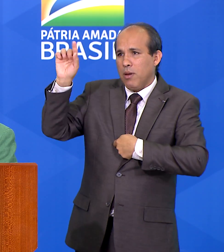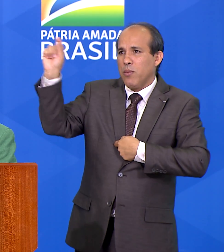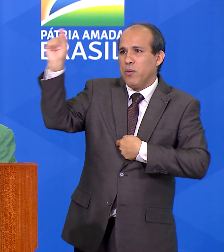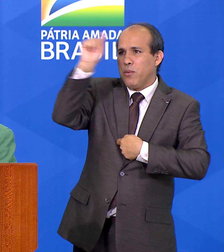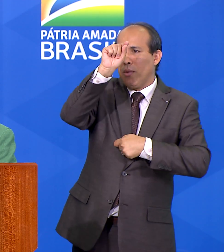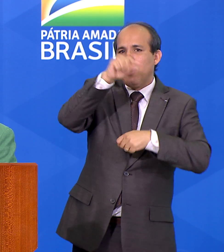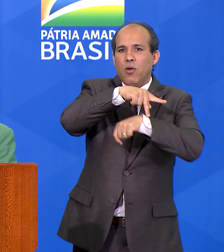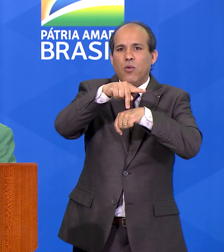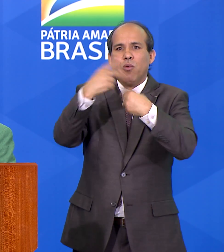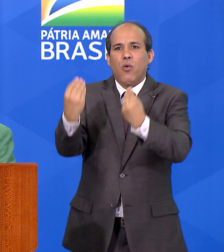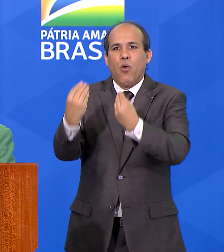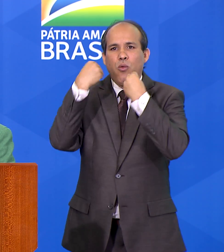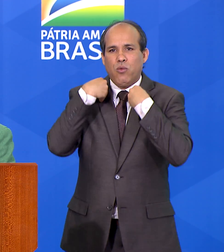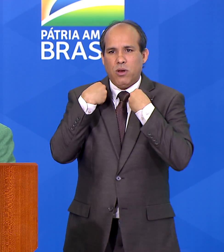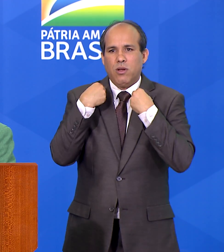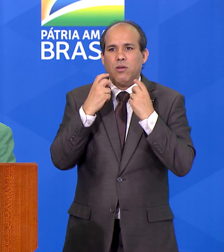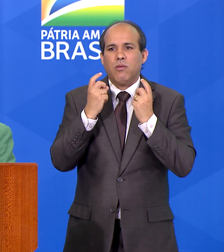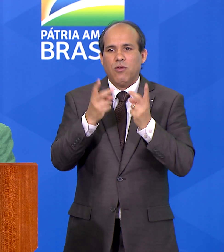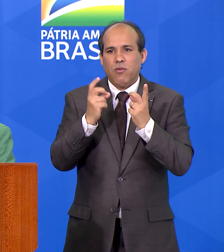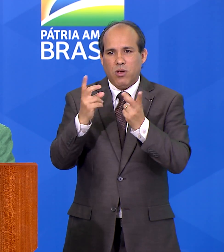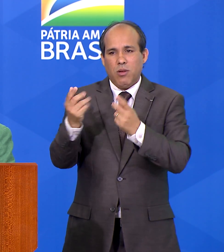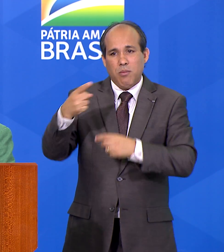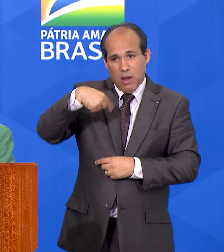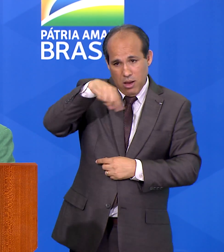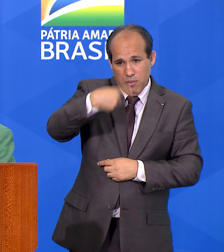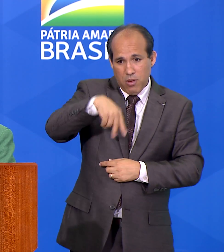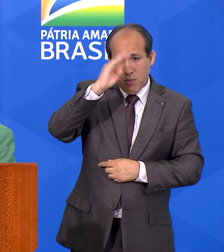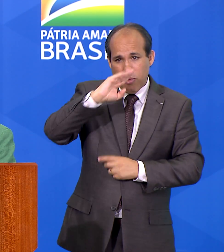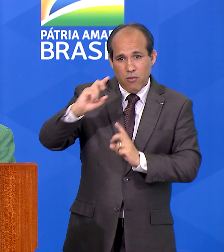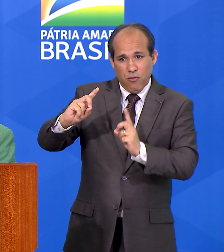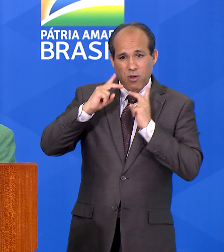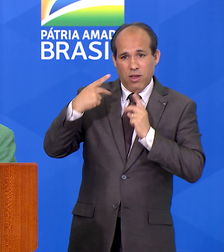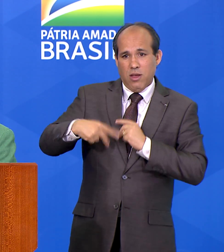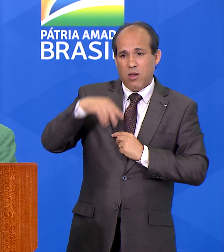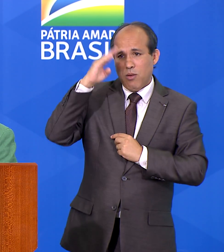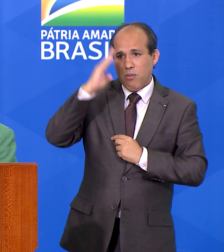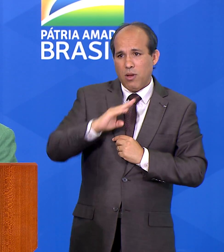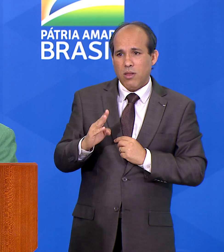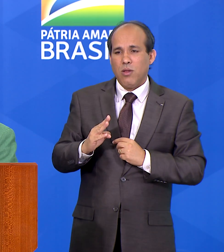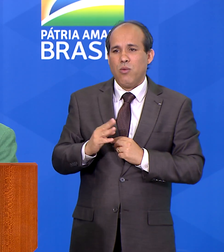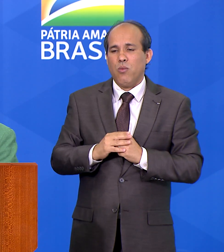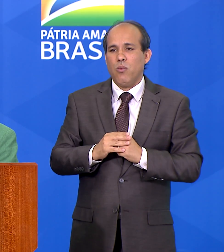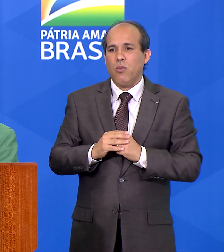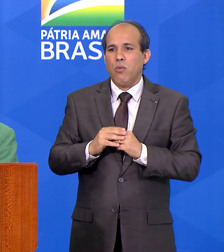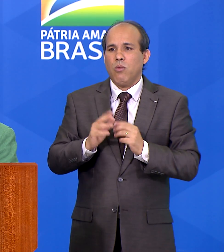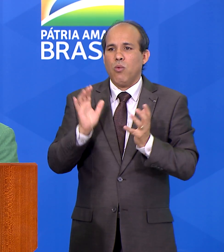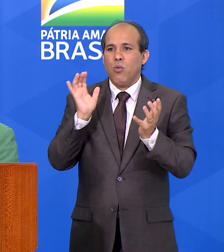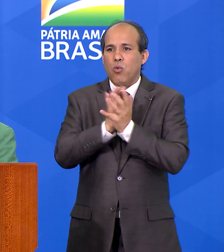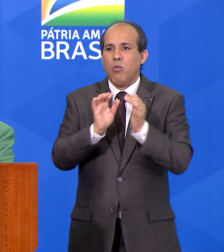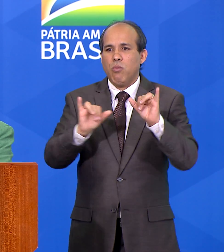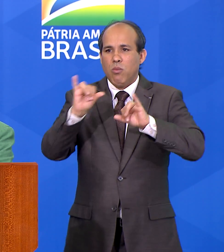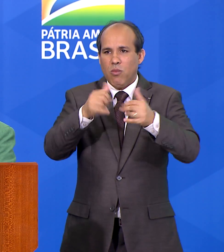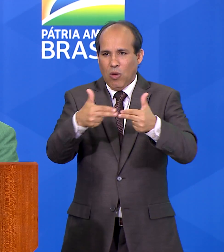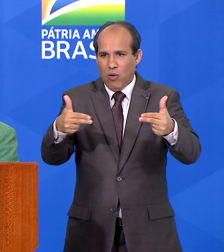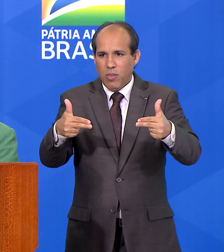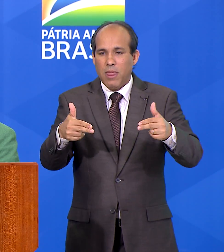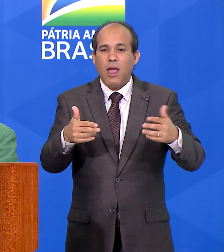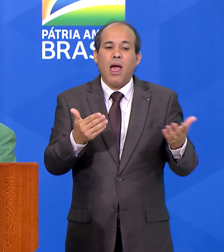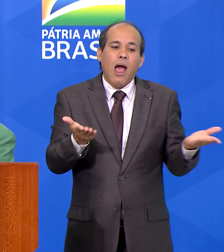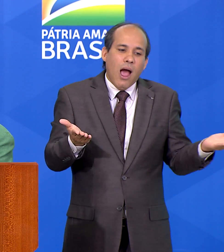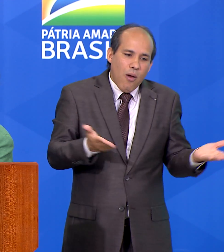internacionais, enquanto desenvolvemos nossas estratégias nacionais. Essa é a